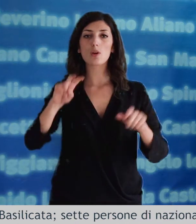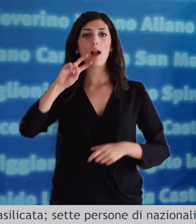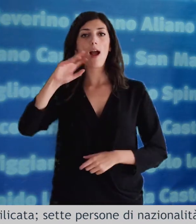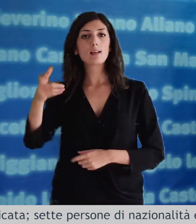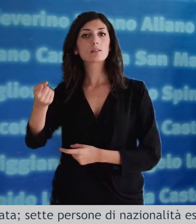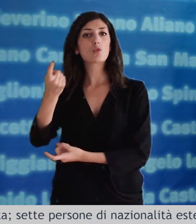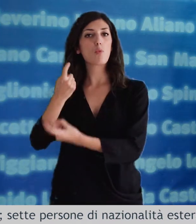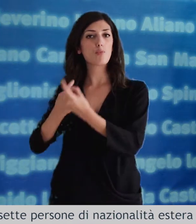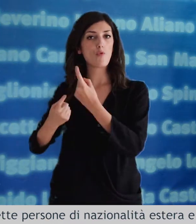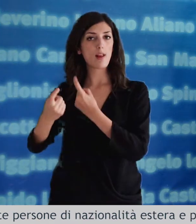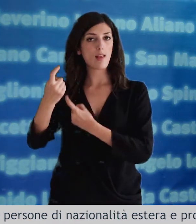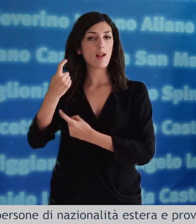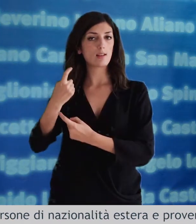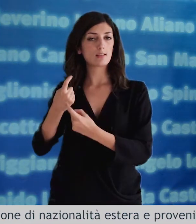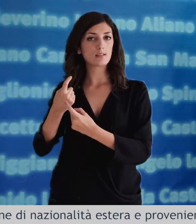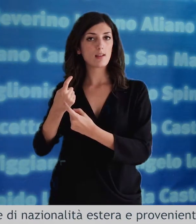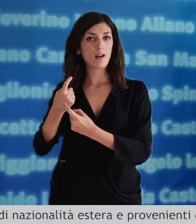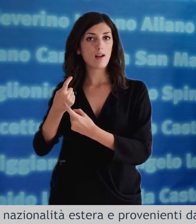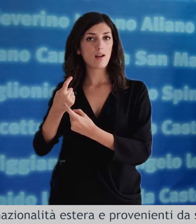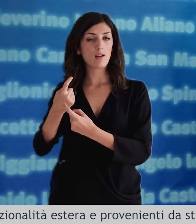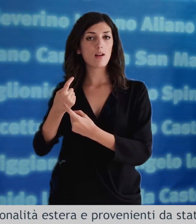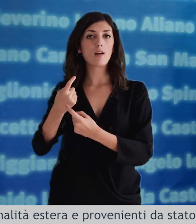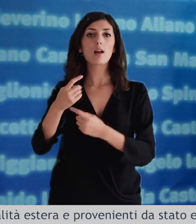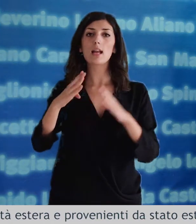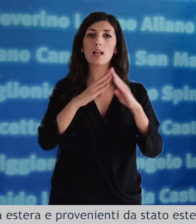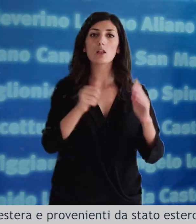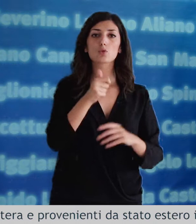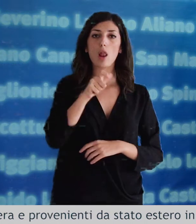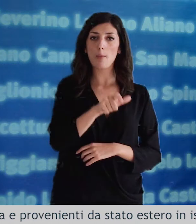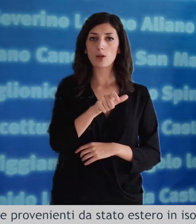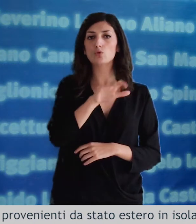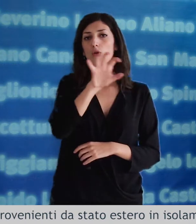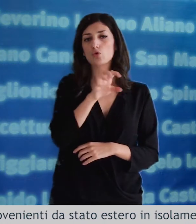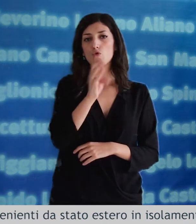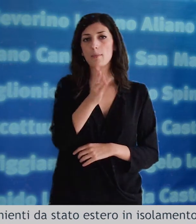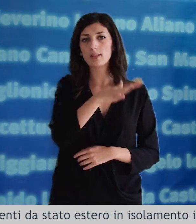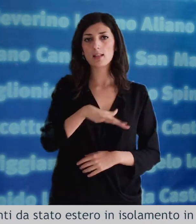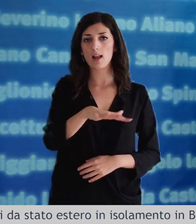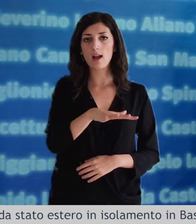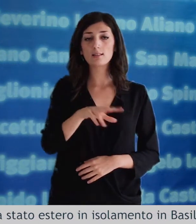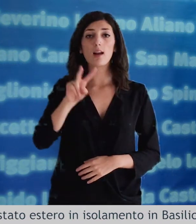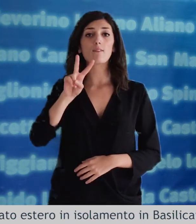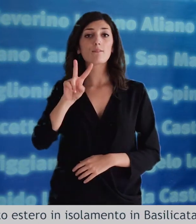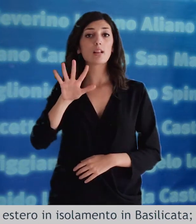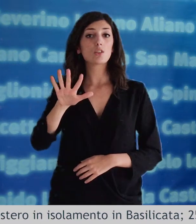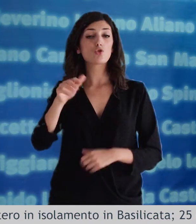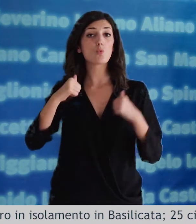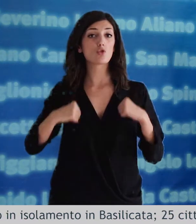nazionalità estera e provenienti da stato estero in isolamento in basilicata 25 cittadini